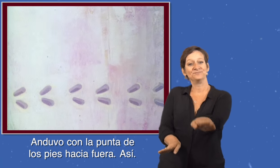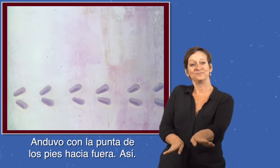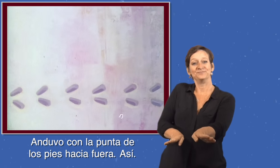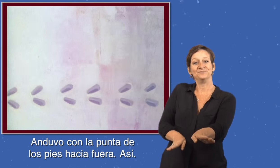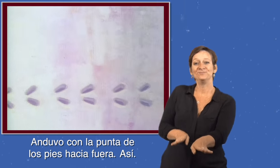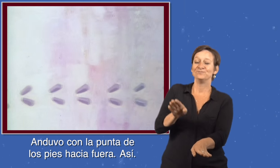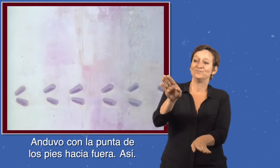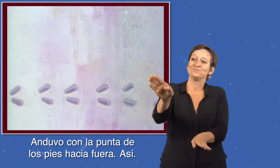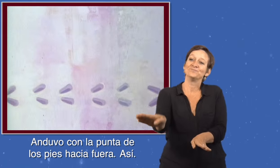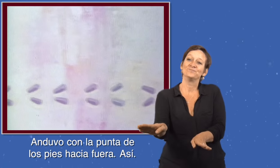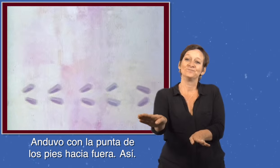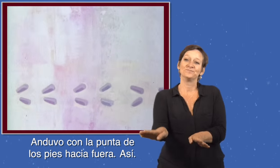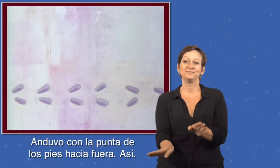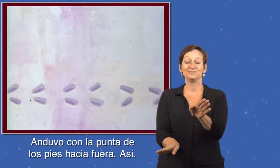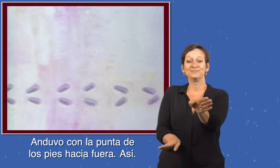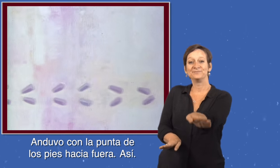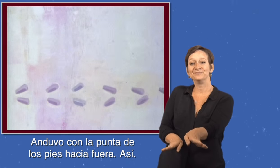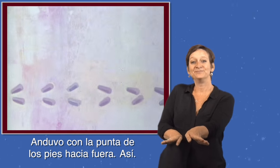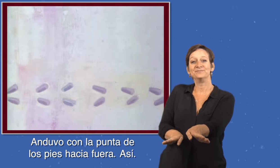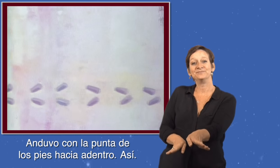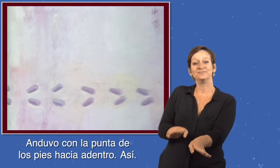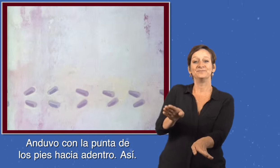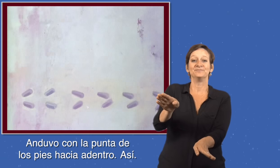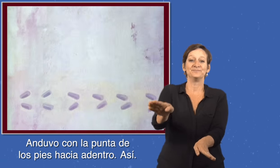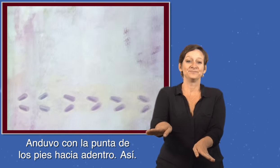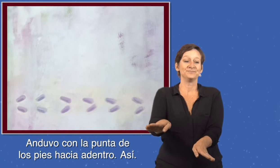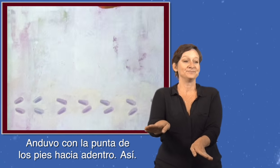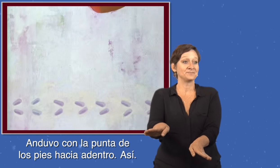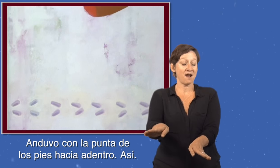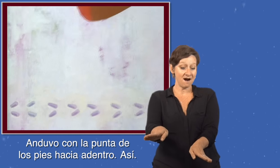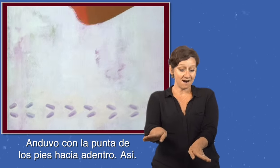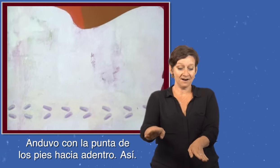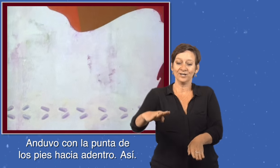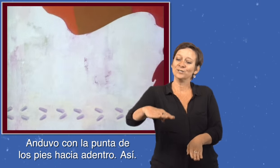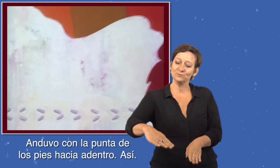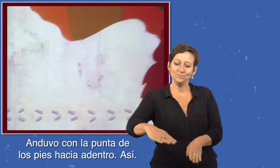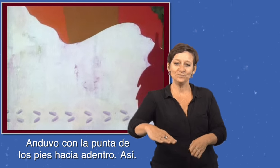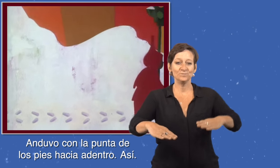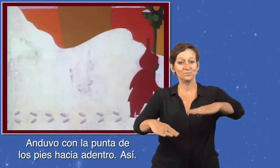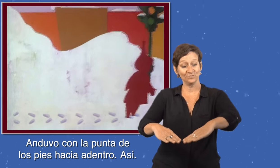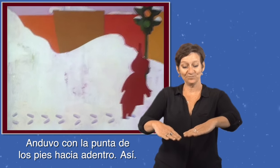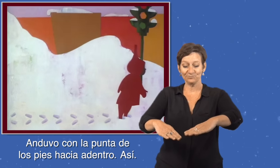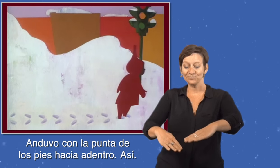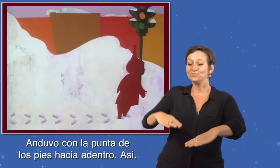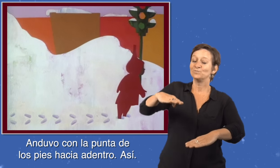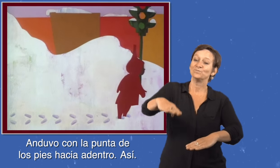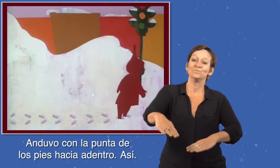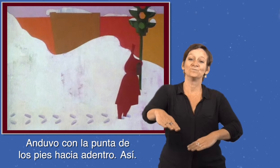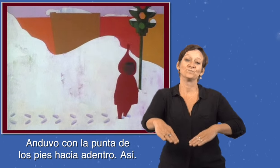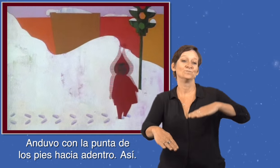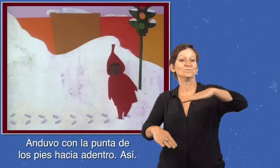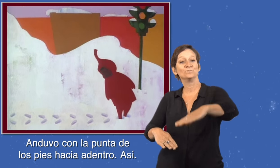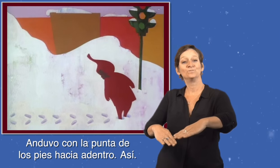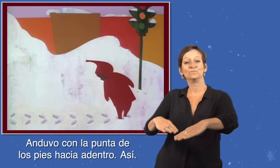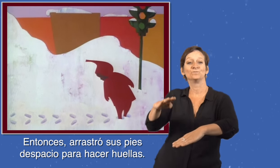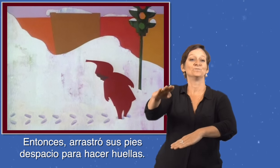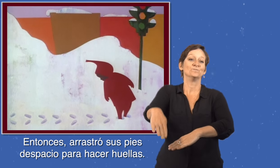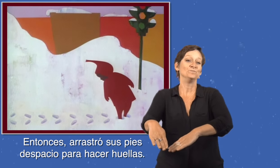afuera. Así. Anduvo con la punta de los pies hacia adentro. Así. Entonces,